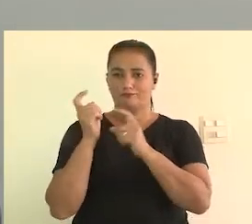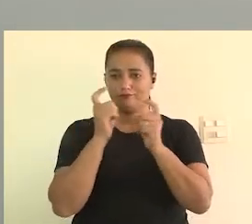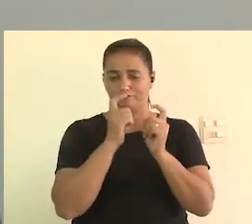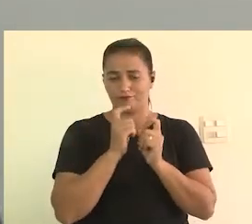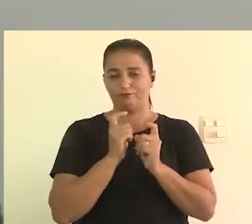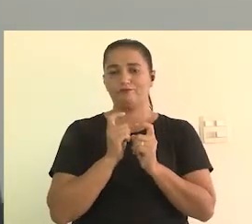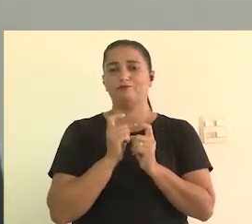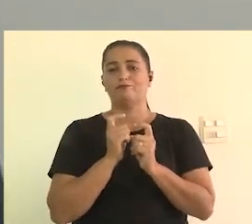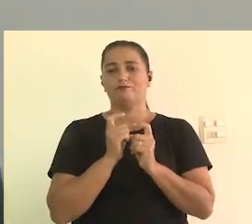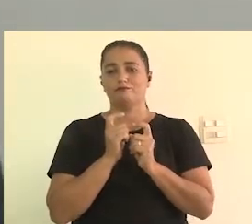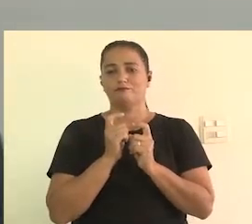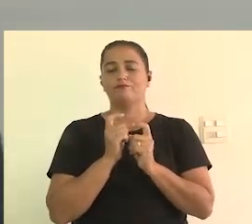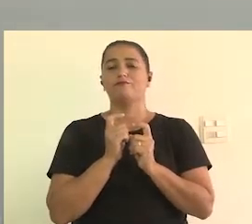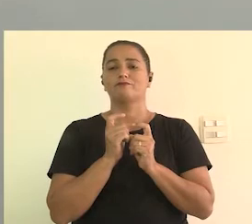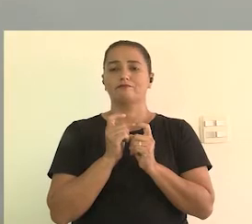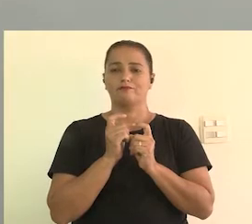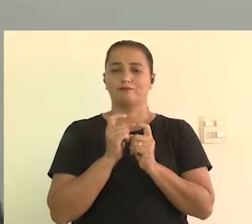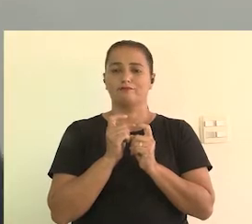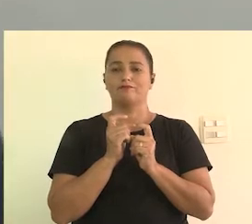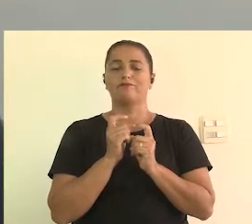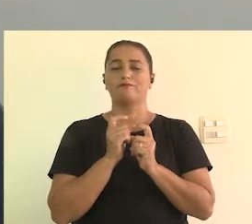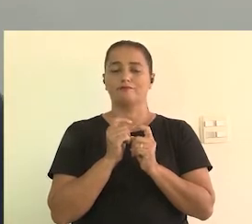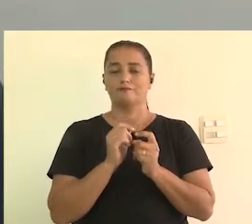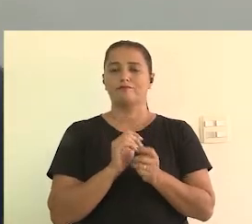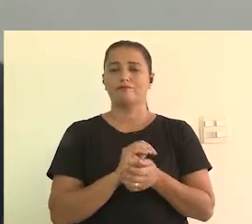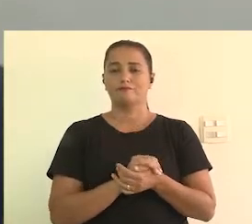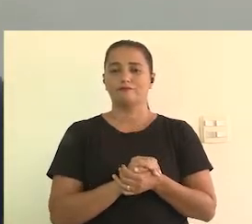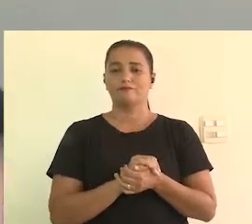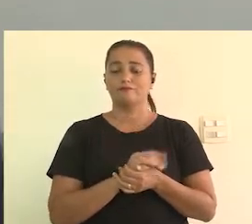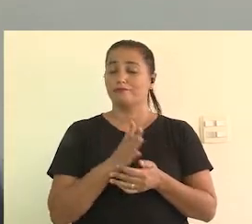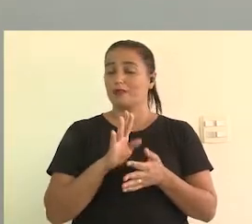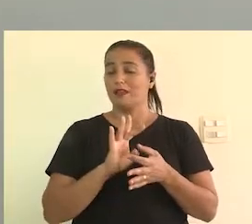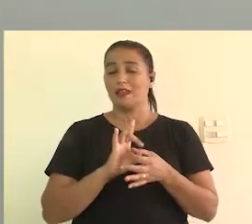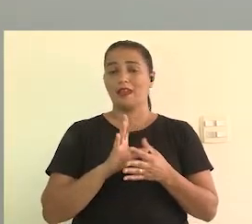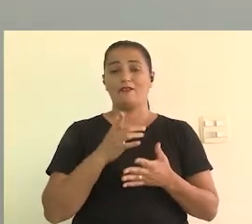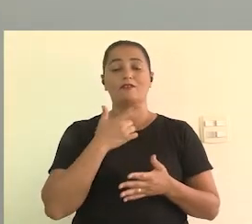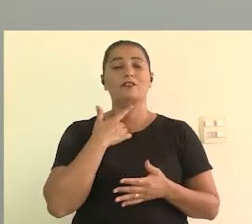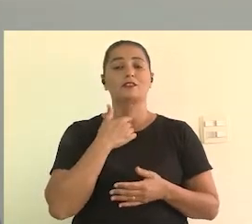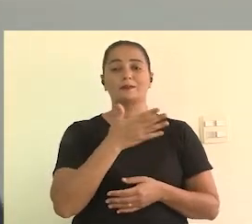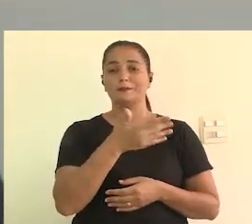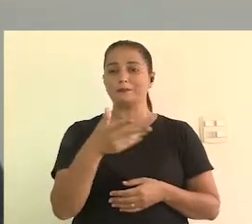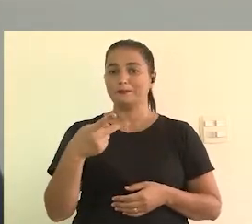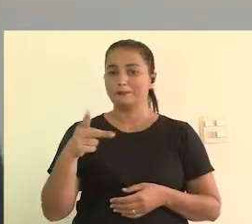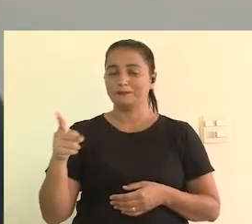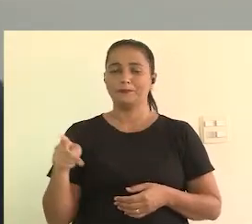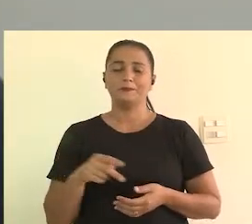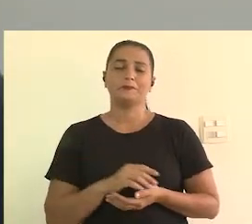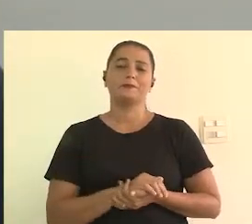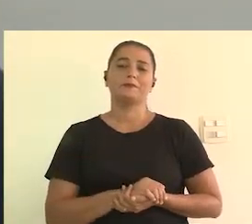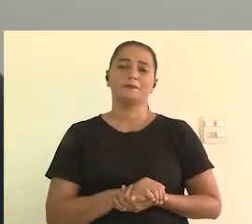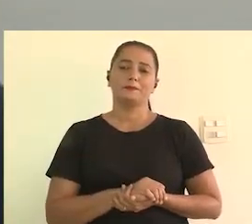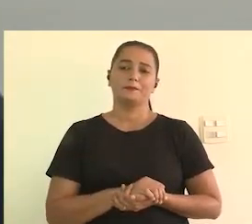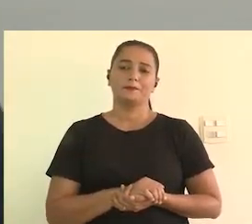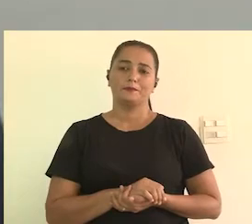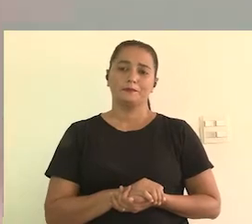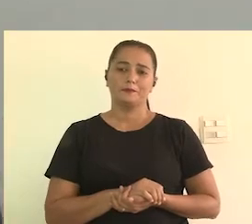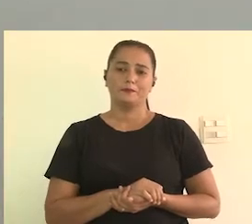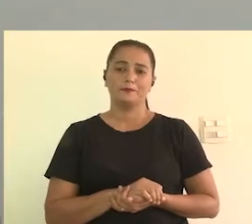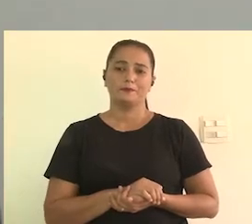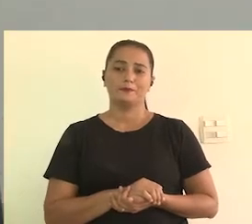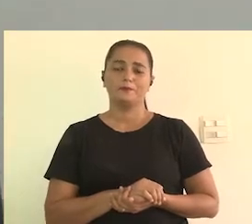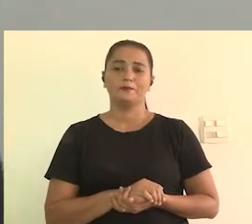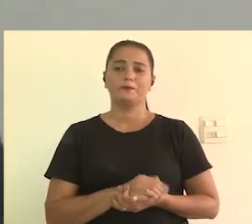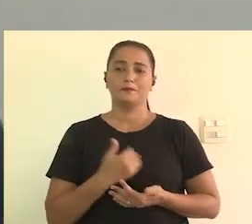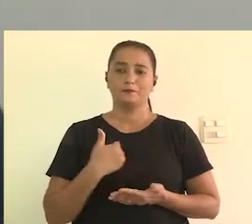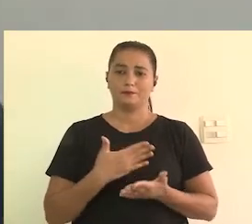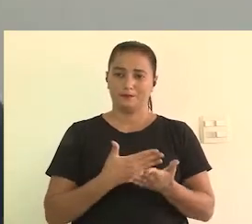bacana, né? a gente debater sobre esse assunto, que eu acho que é muito importante a gente trazer. Então, vocês fiquem